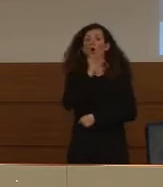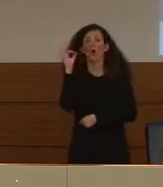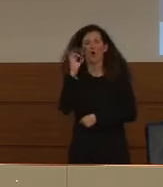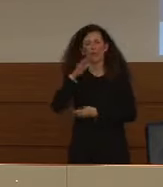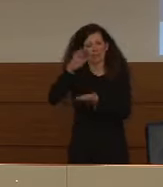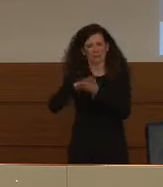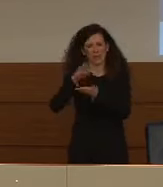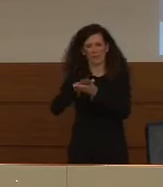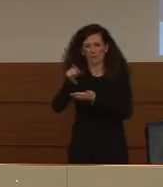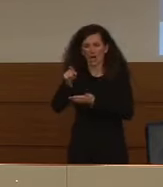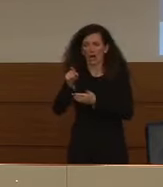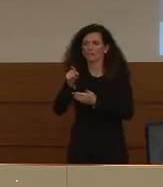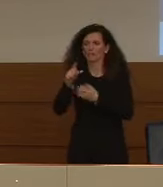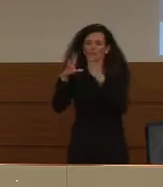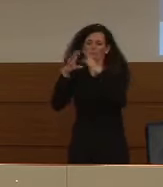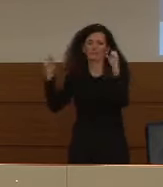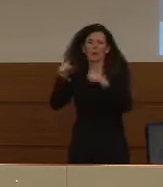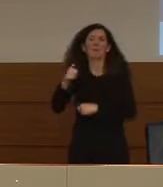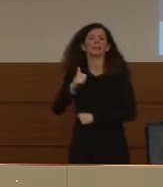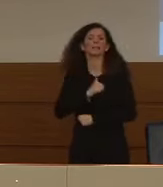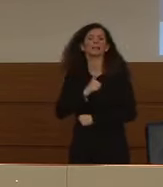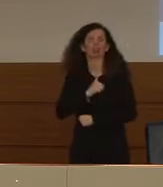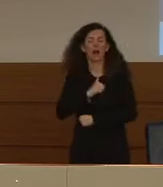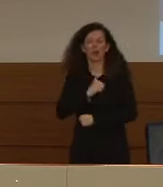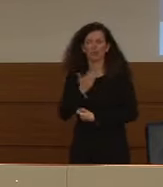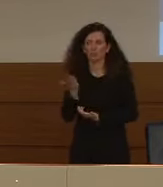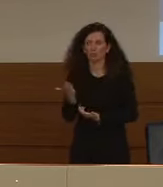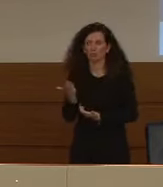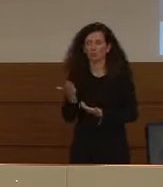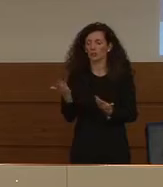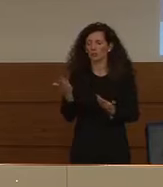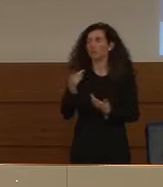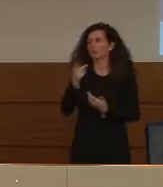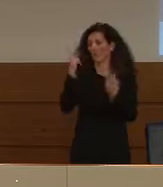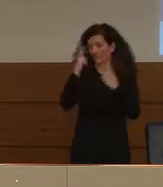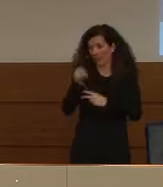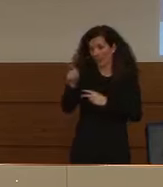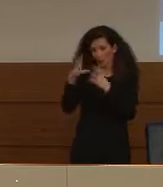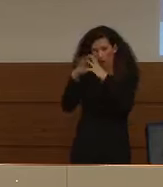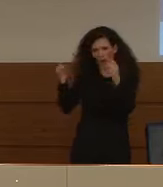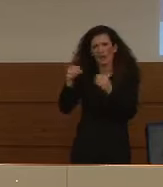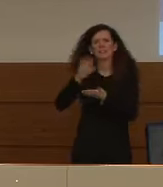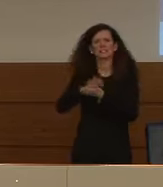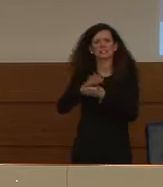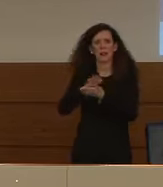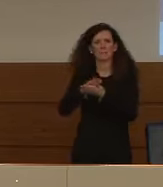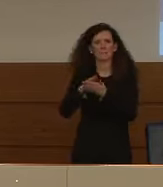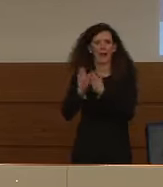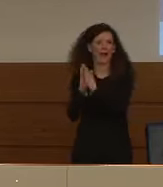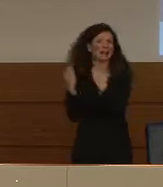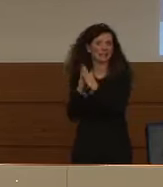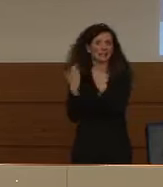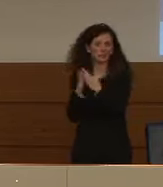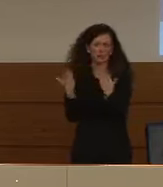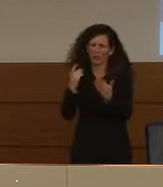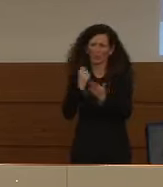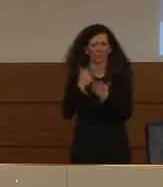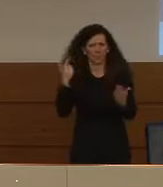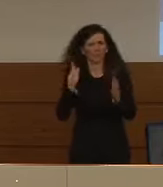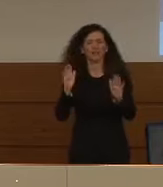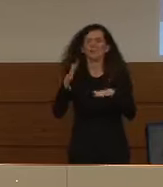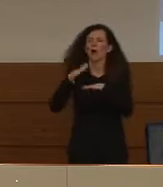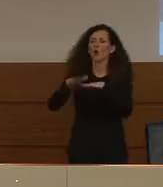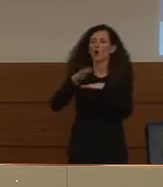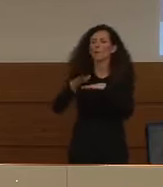essendo fatte da un privato, uno stampatore tra l'altro uno che stampa libri, molto importante ma che non ha una competenza in